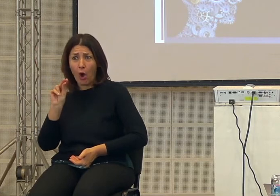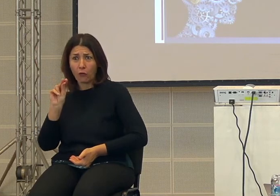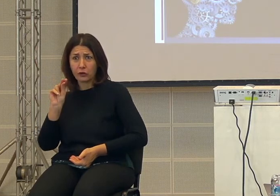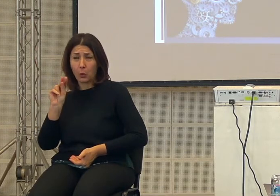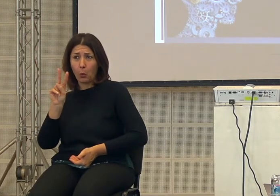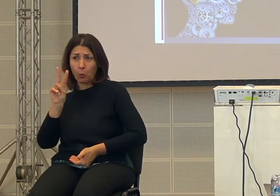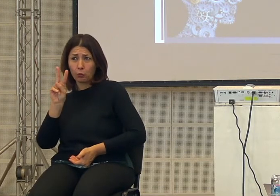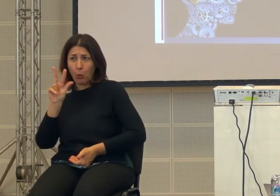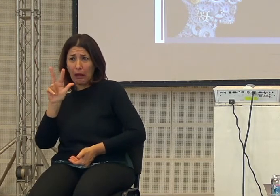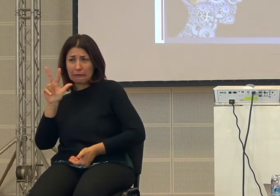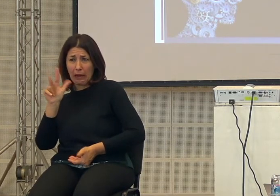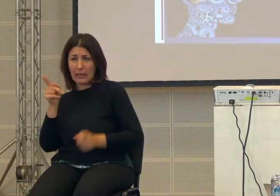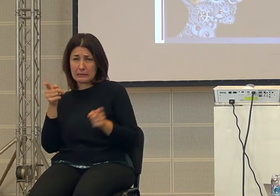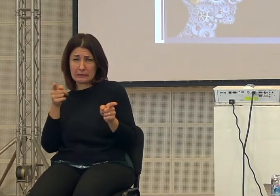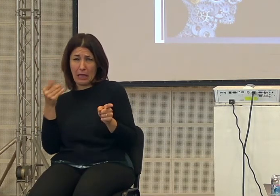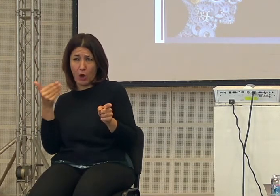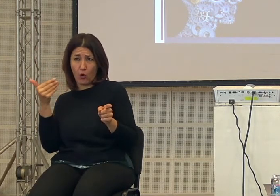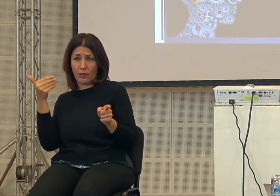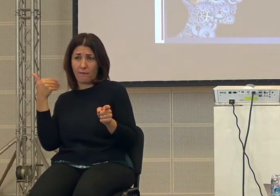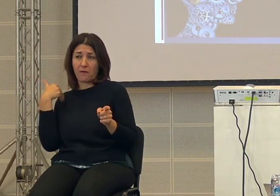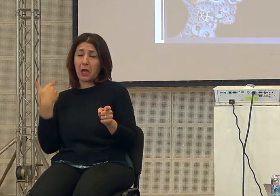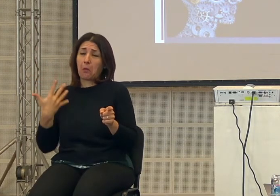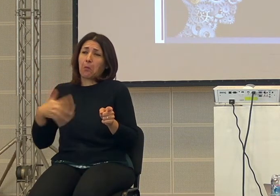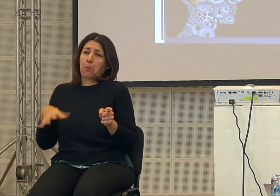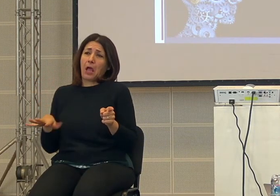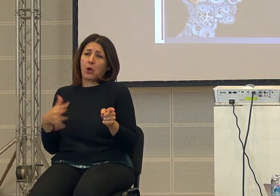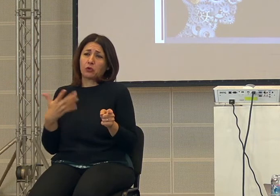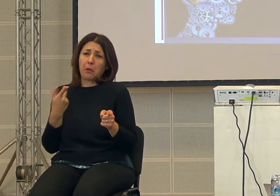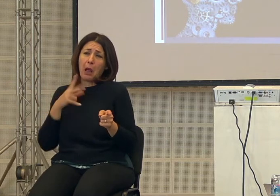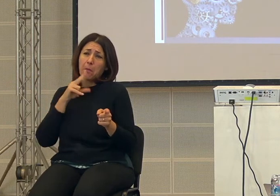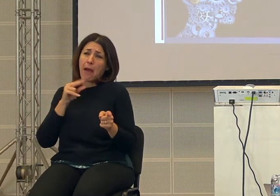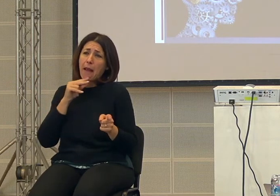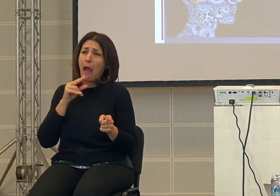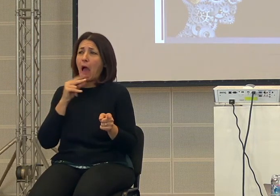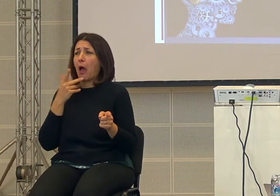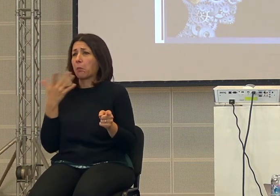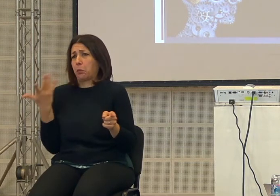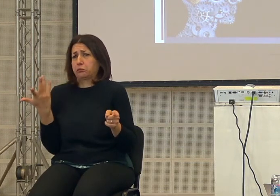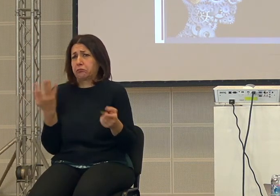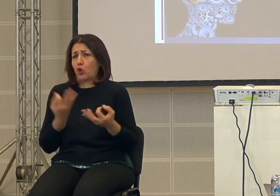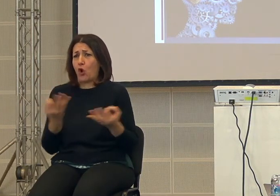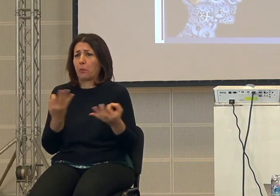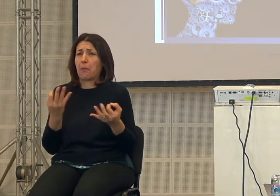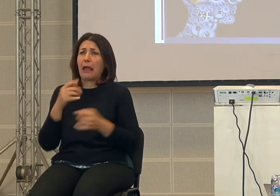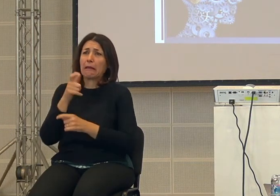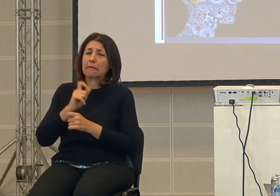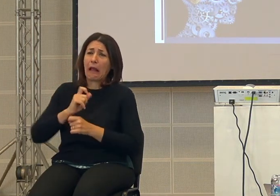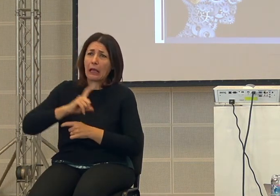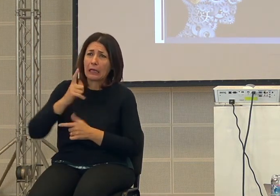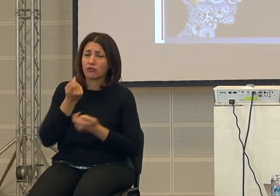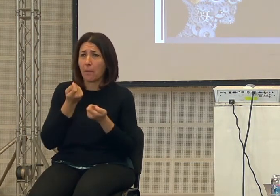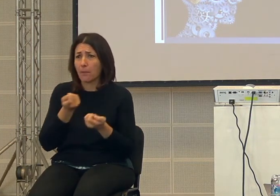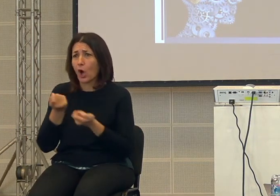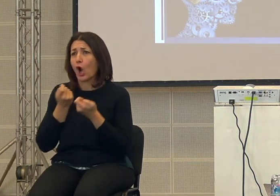secoli fa non è cominciata adesso per noi è scontata è banale ne sentiamo parlare tutti oppure l'Italia cresce poco